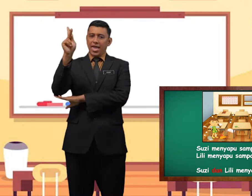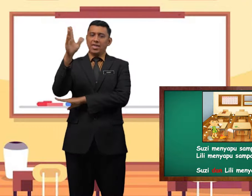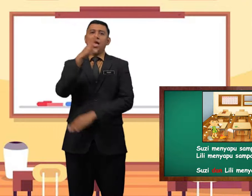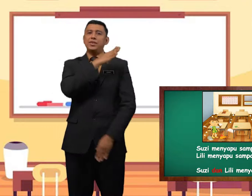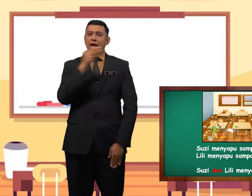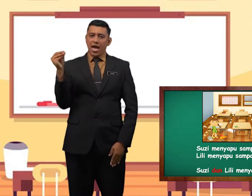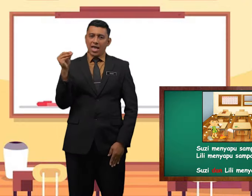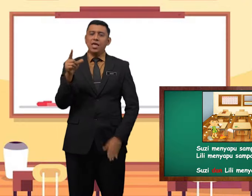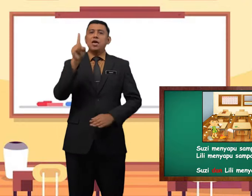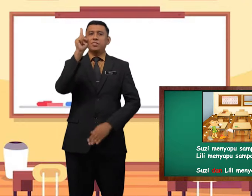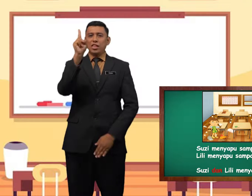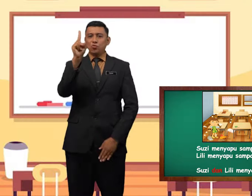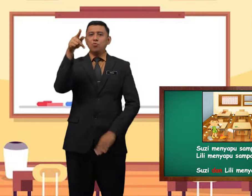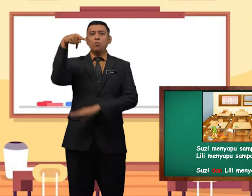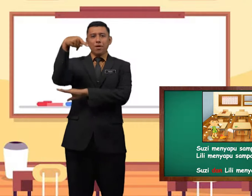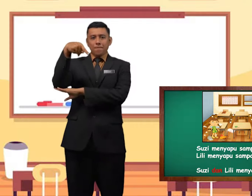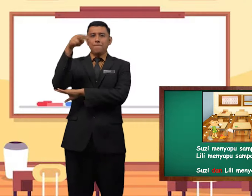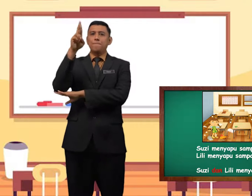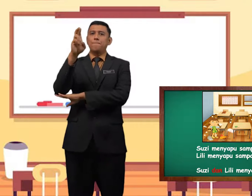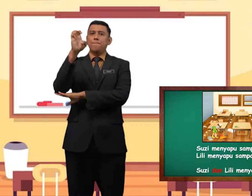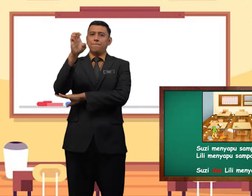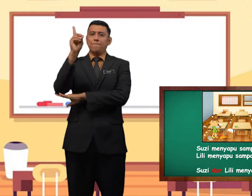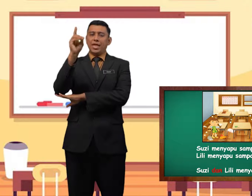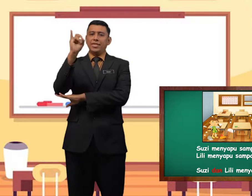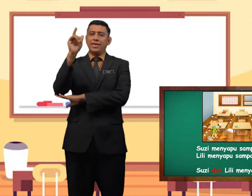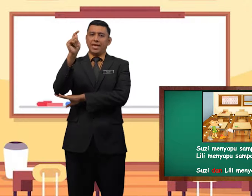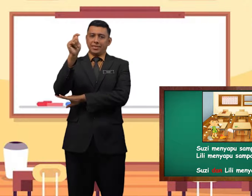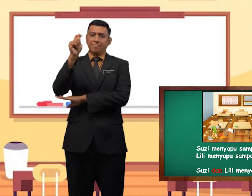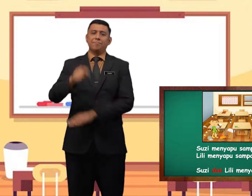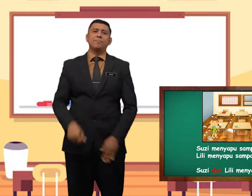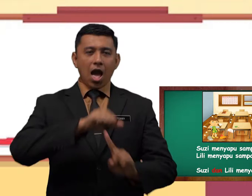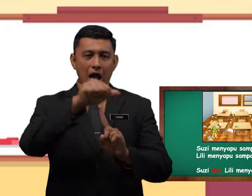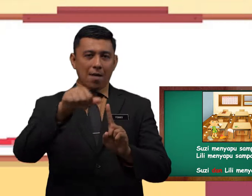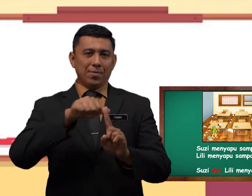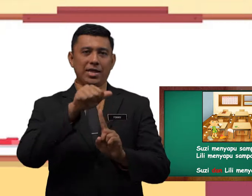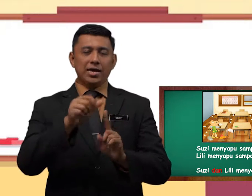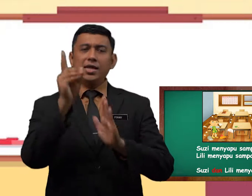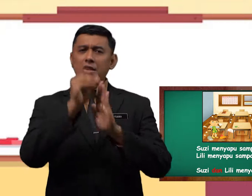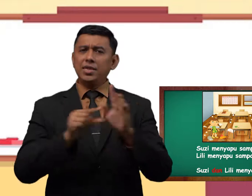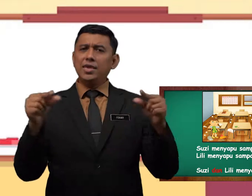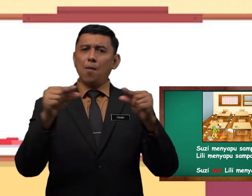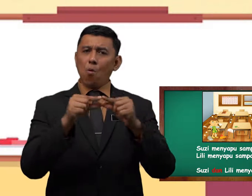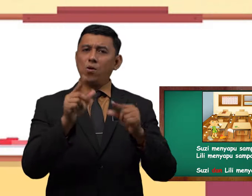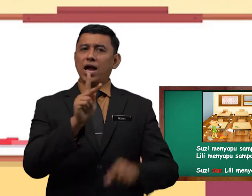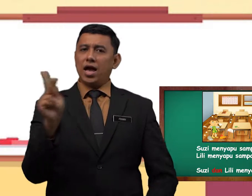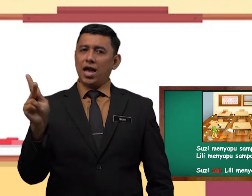dan satu redikat. Apabila digabungkan